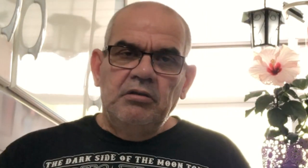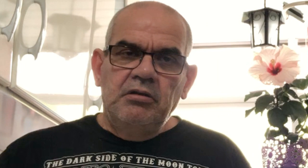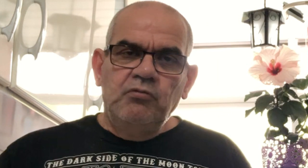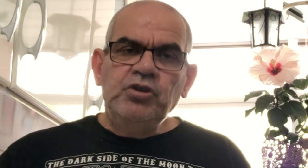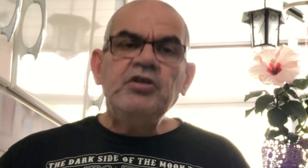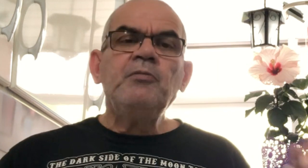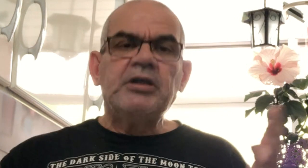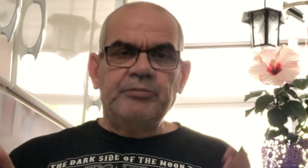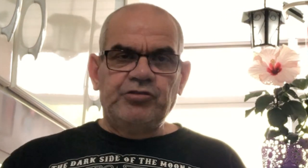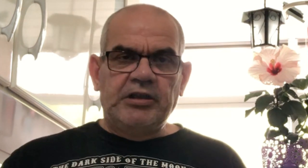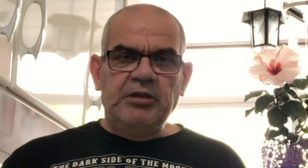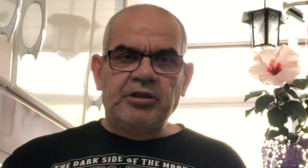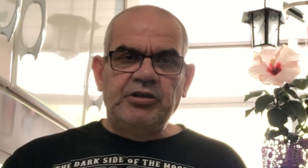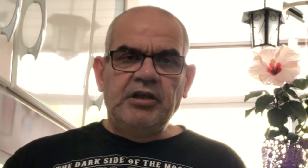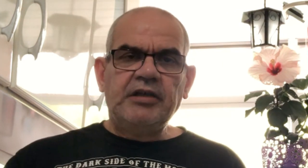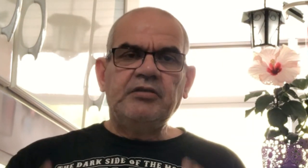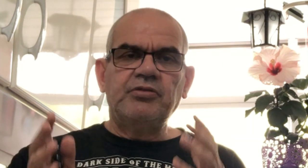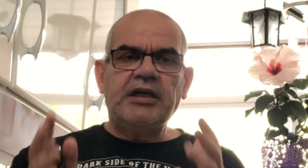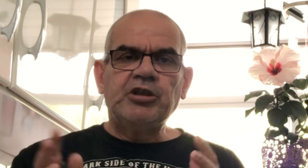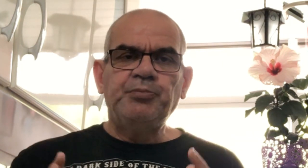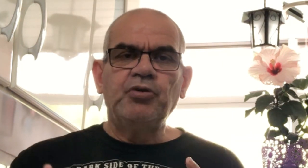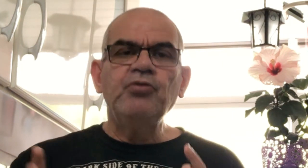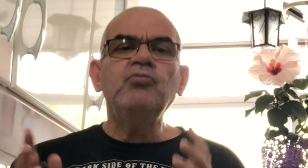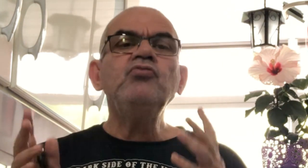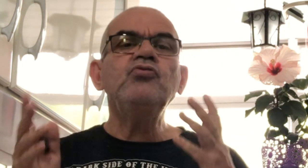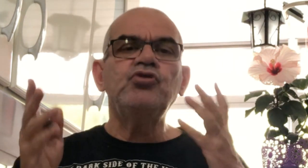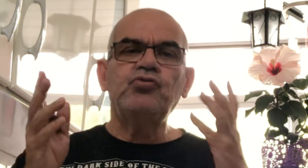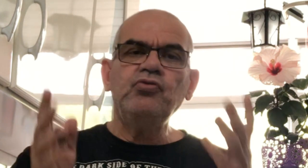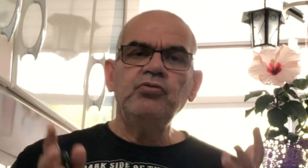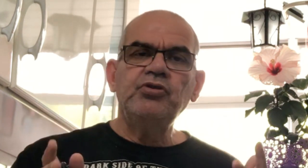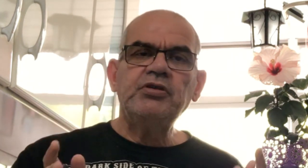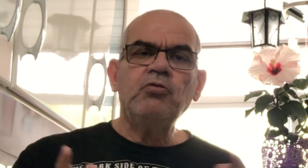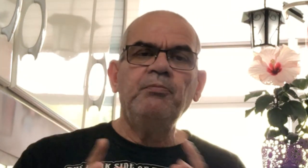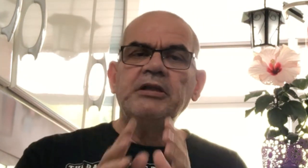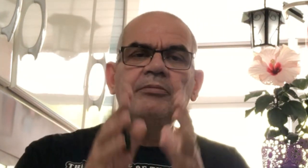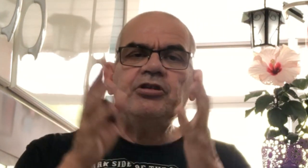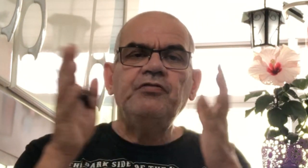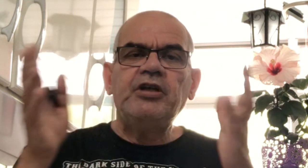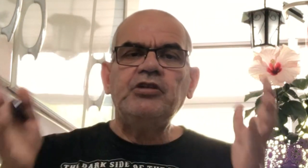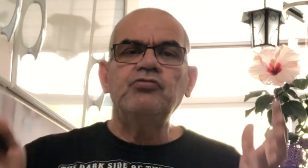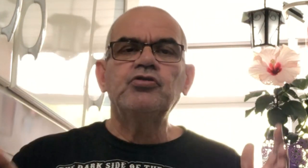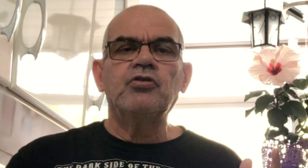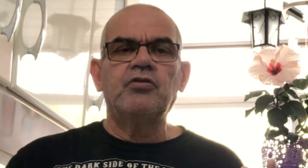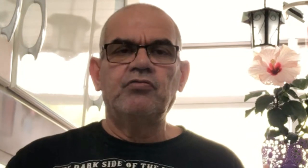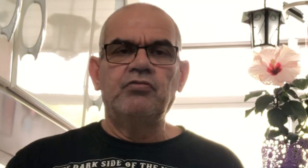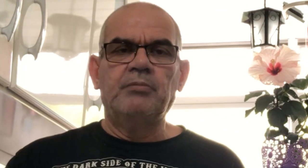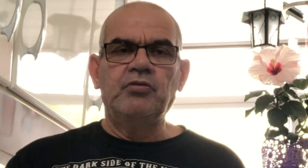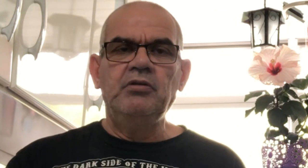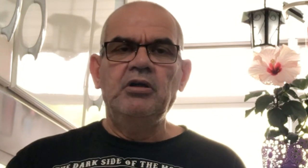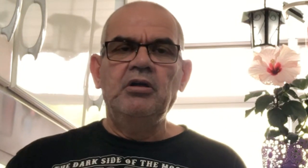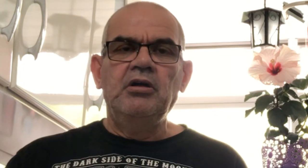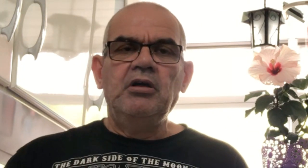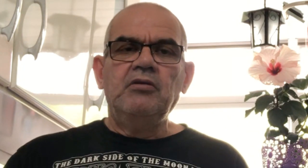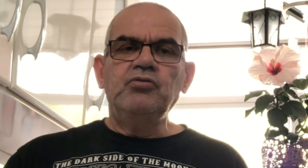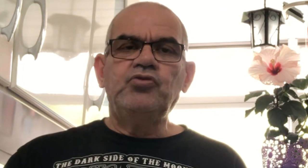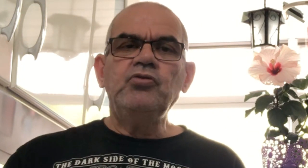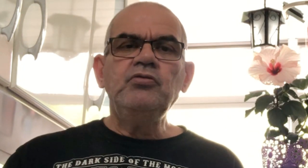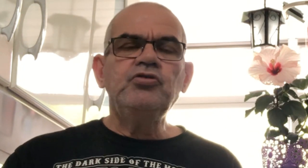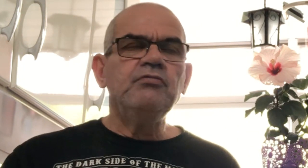Os cinco parâmetros da libras, elas são usadas porque o mundo dos surdos são completamente diferentes dos nossos, tá bom? Os surdos não